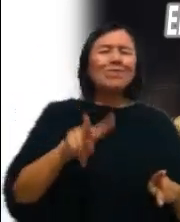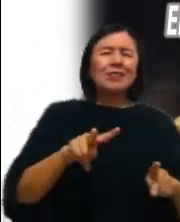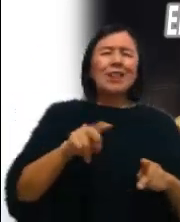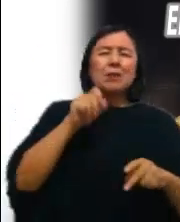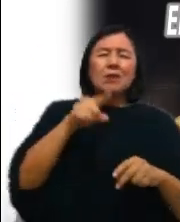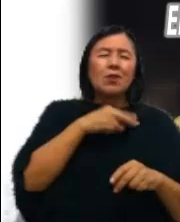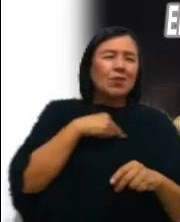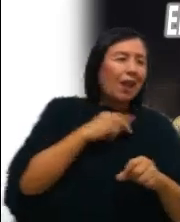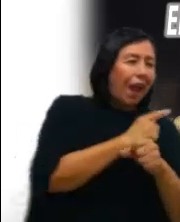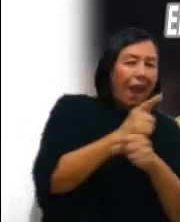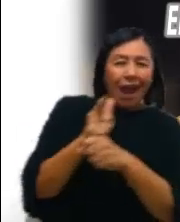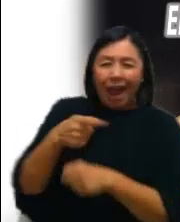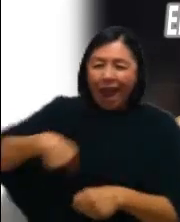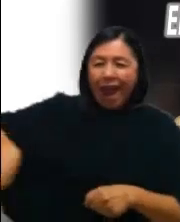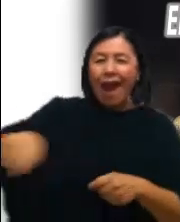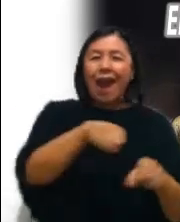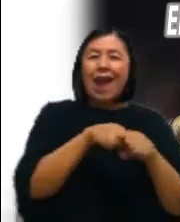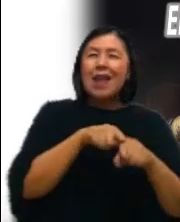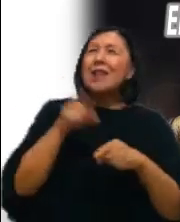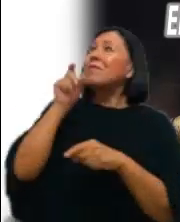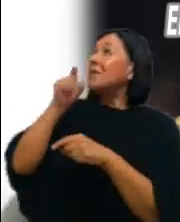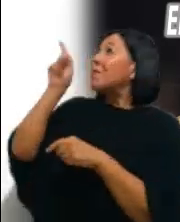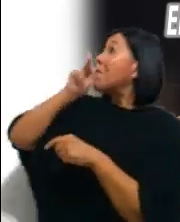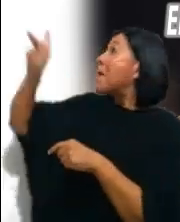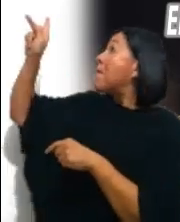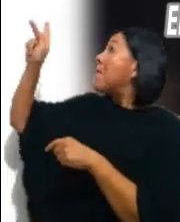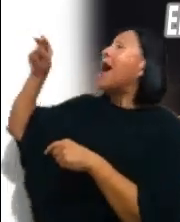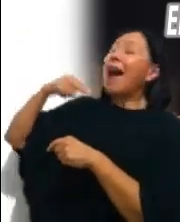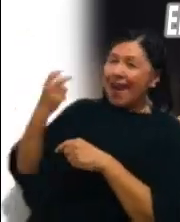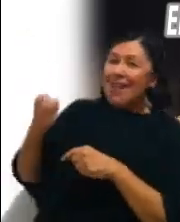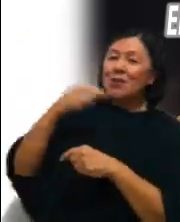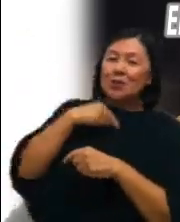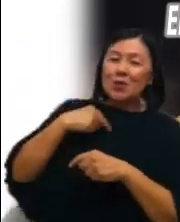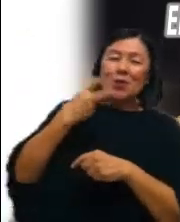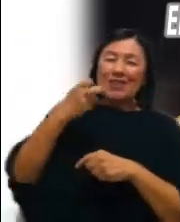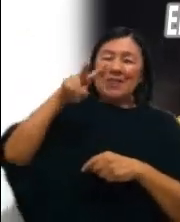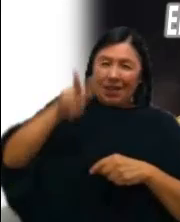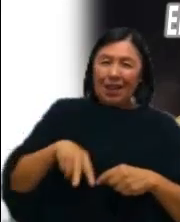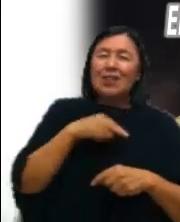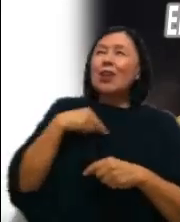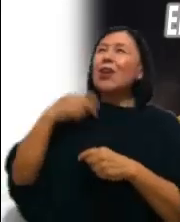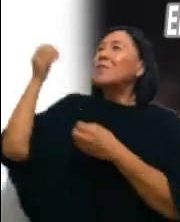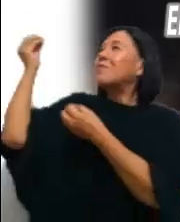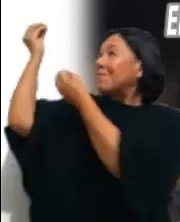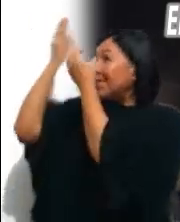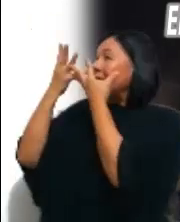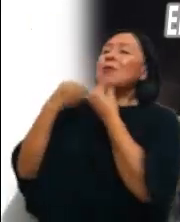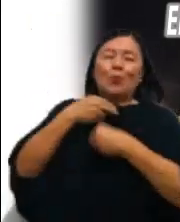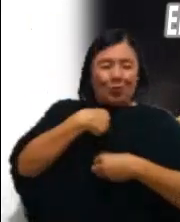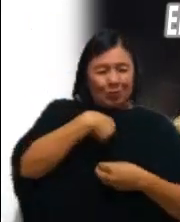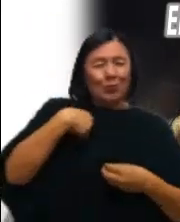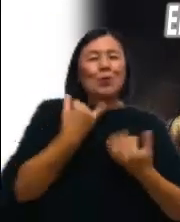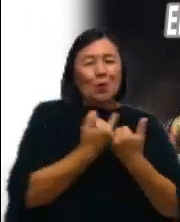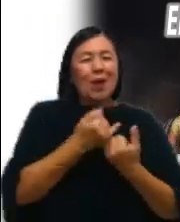bendecidos por el mismo Padre Es convertirnos en bendición para los demás Y manifestar el